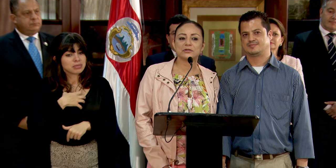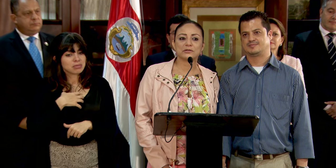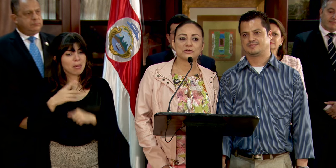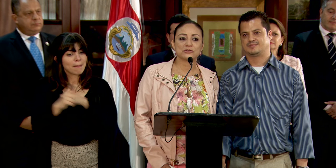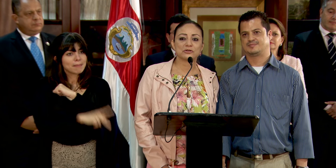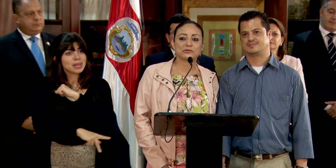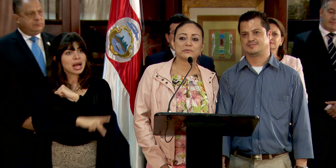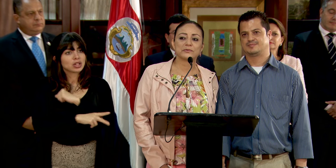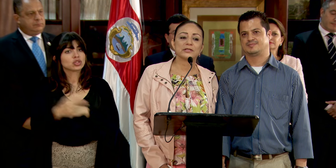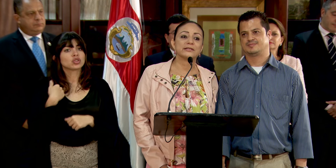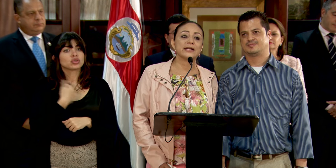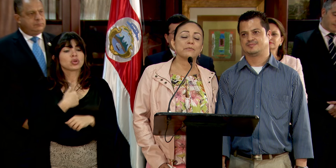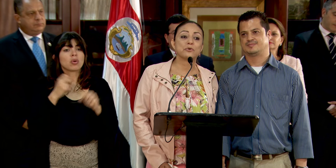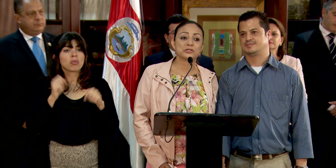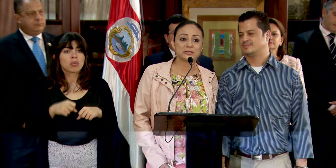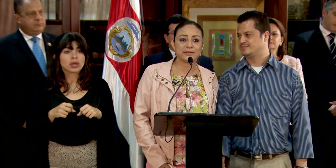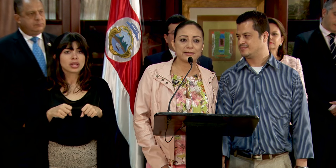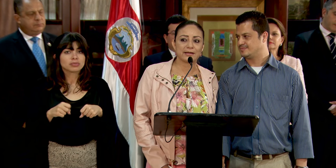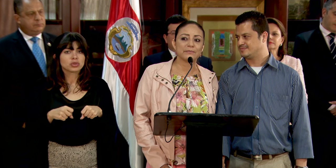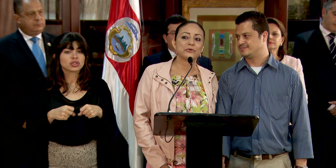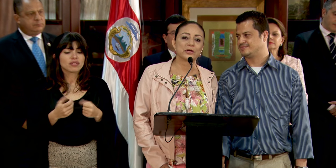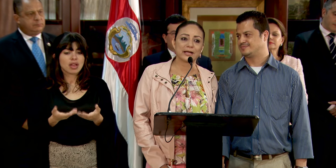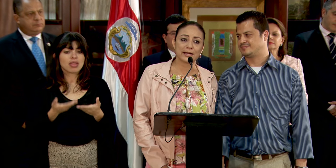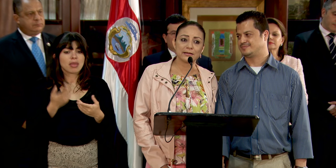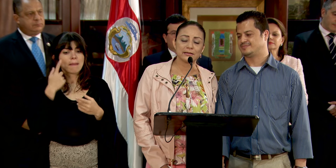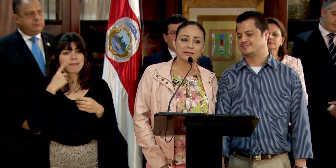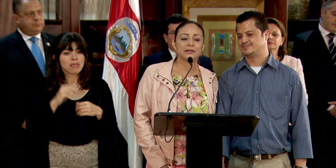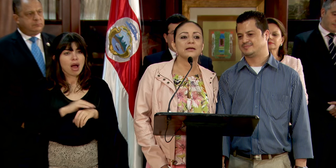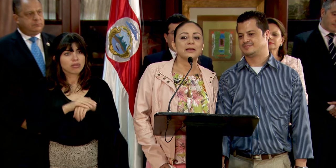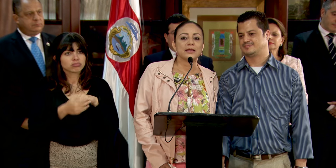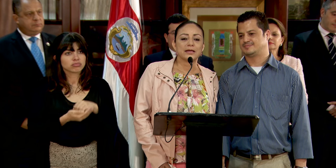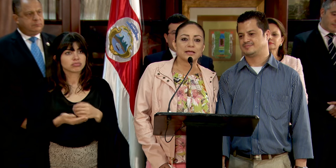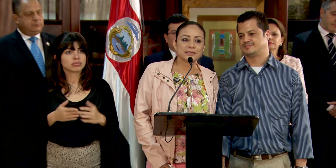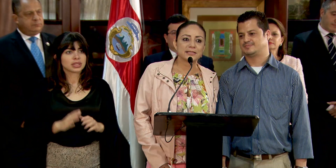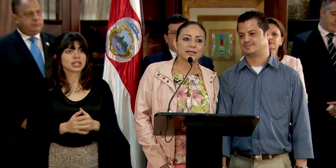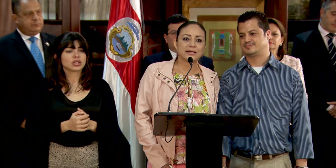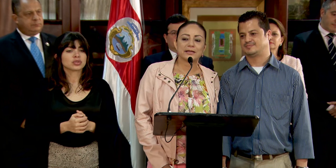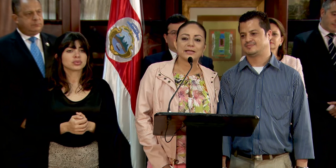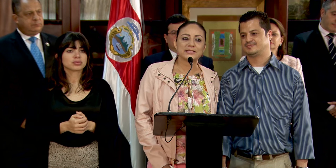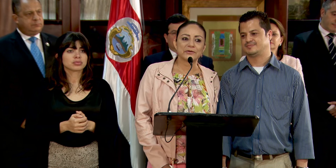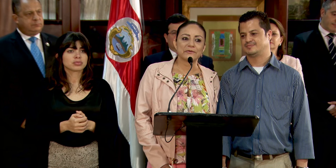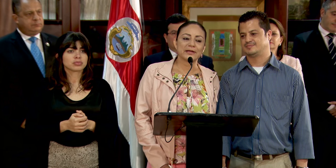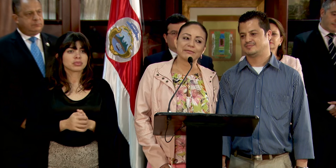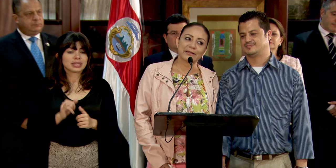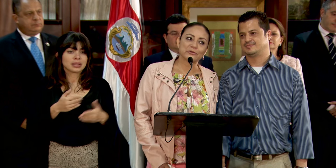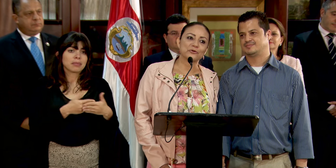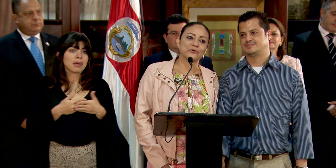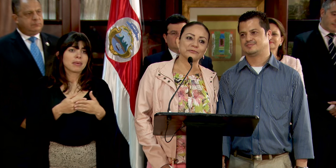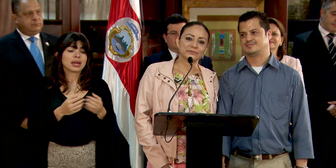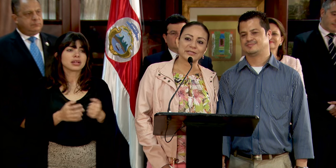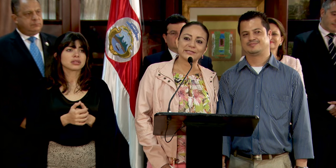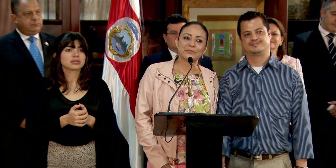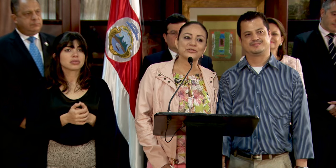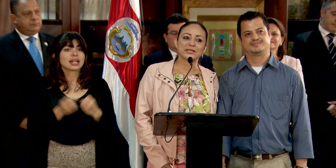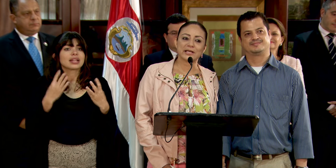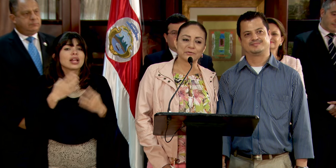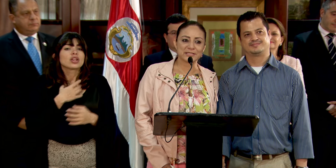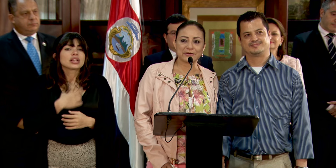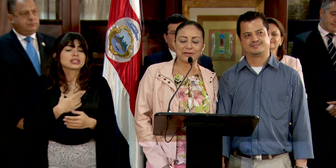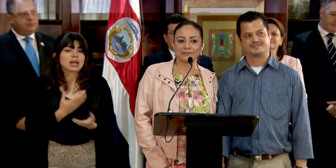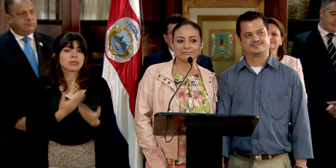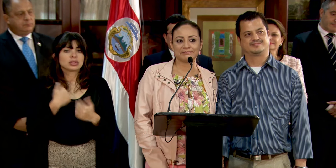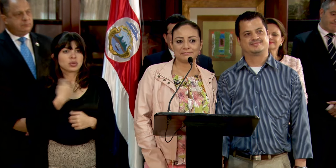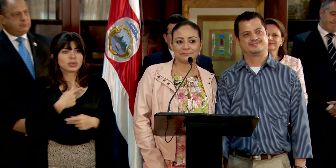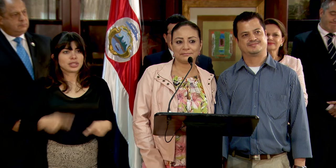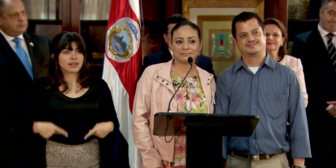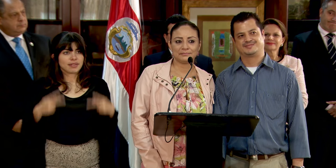país, donde nosotros vamos a tener la posibilidad de procrear ese bebé que tanto deseamos que llegue a